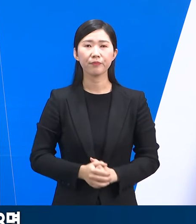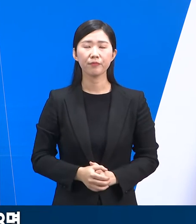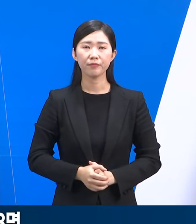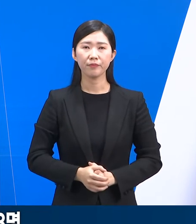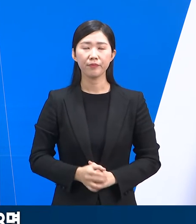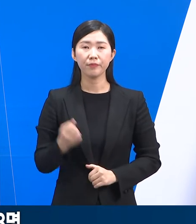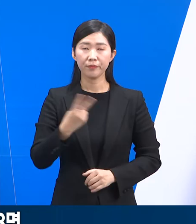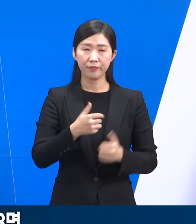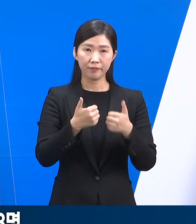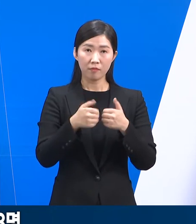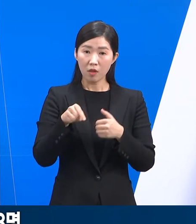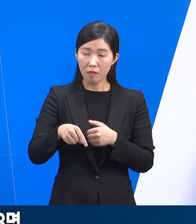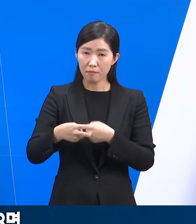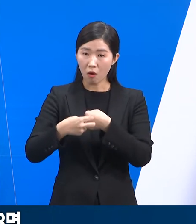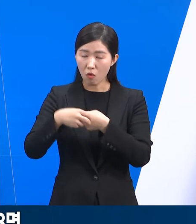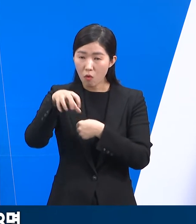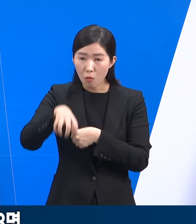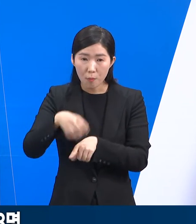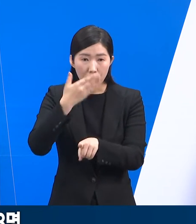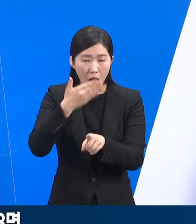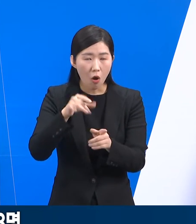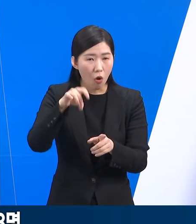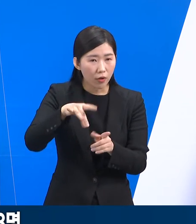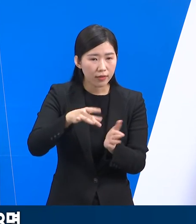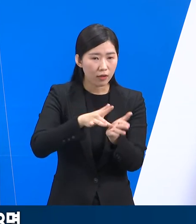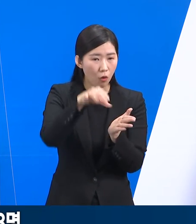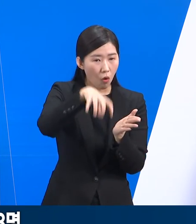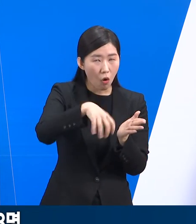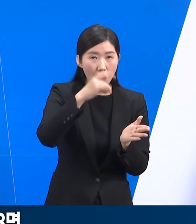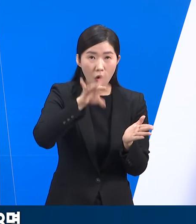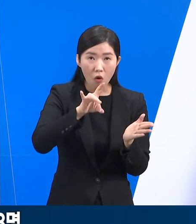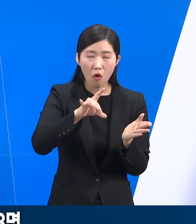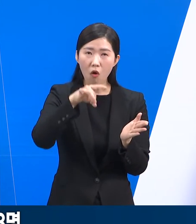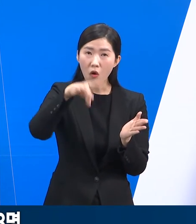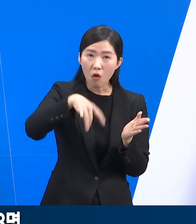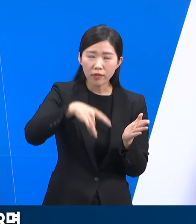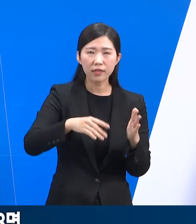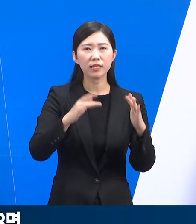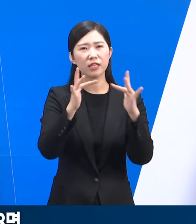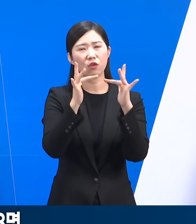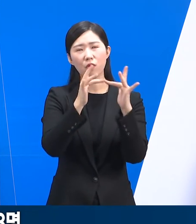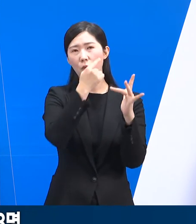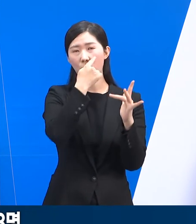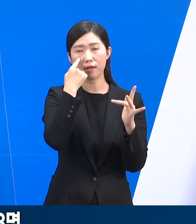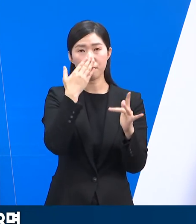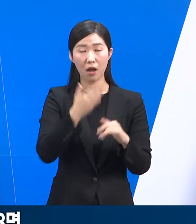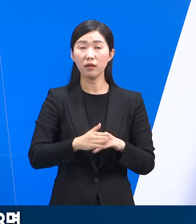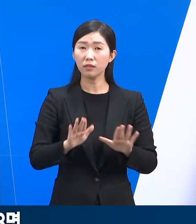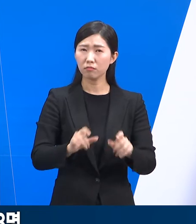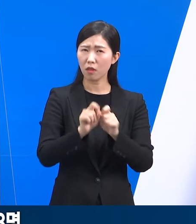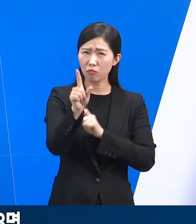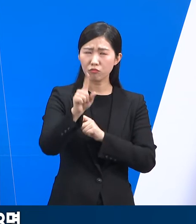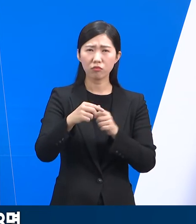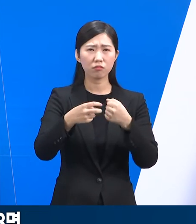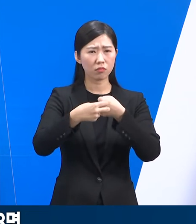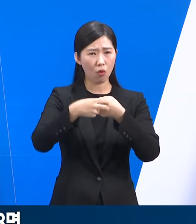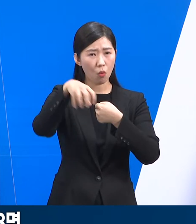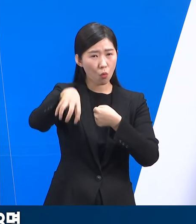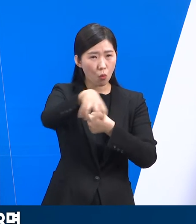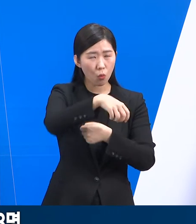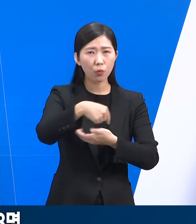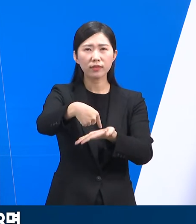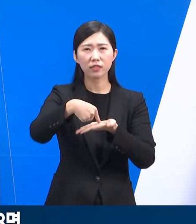명단은 도시군 홈페이지에서 확인이 가능합니다. 대체적으로 많은 병원원이 참여하고 있고 이 명단에는